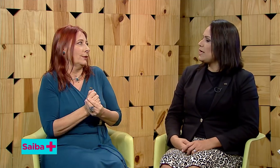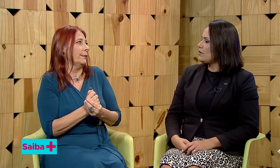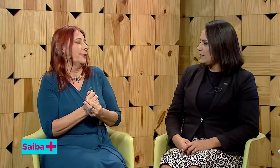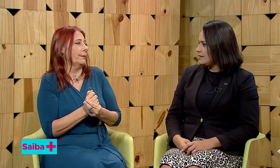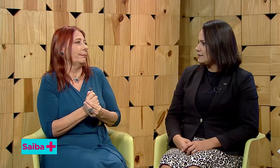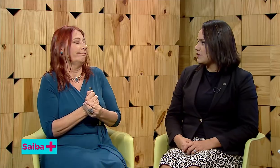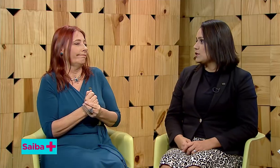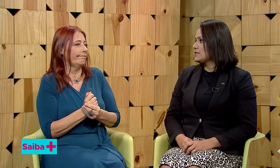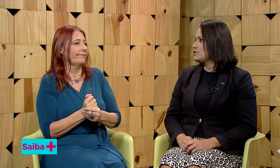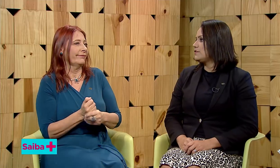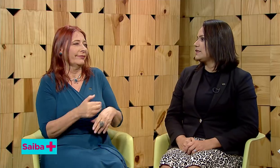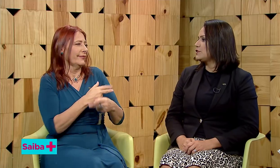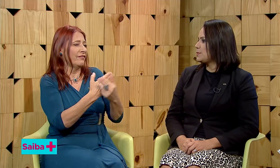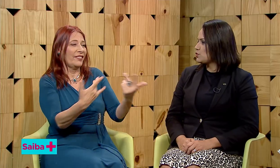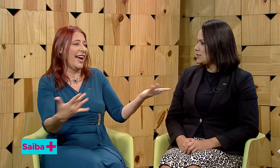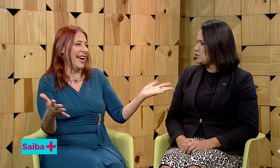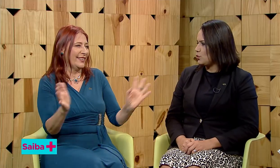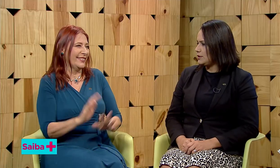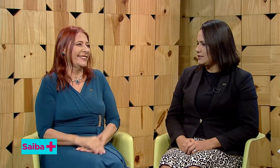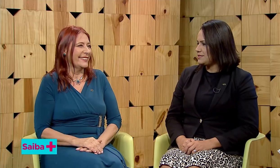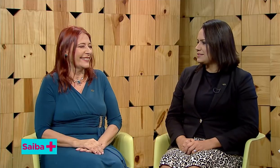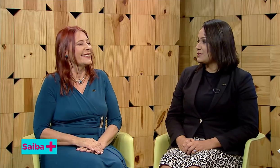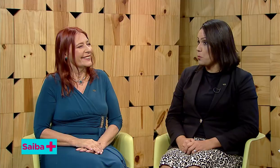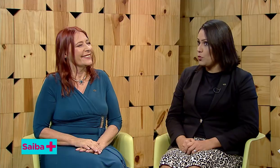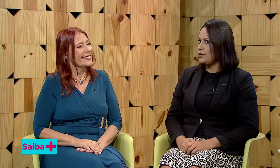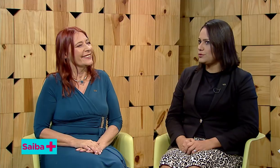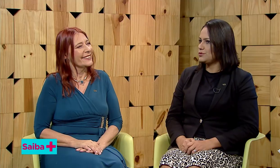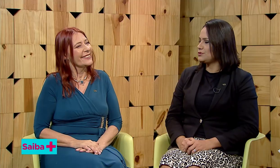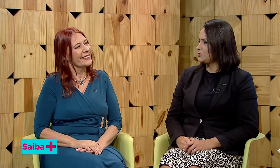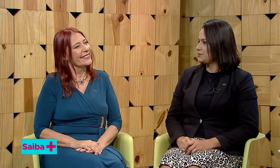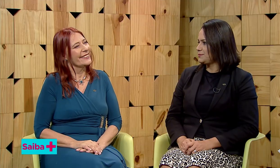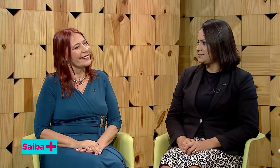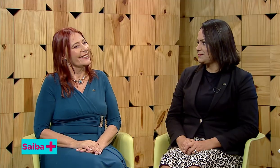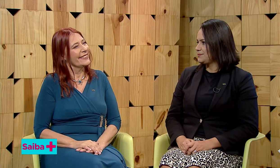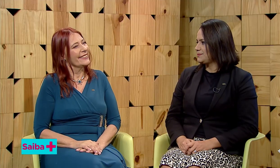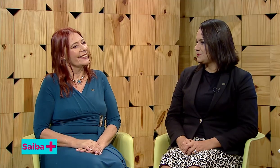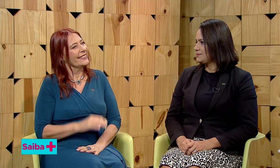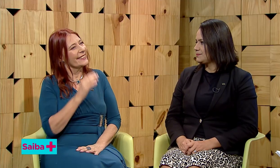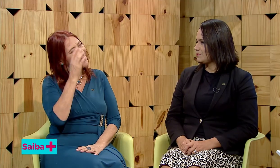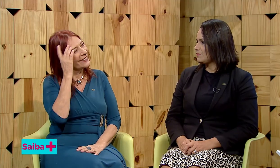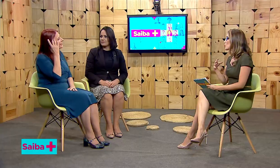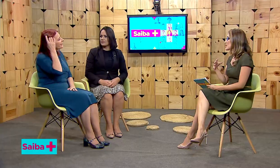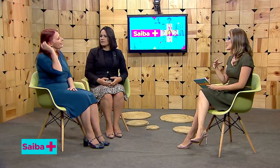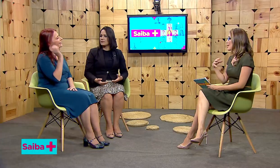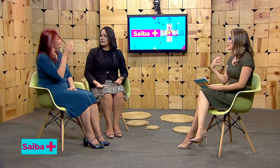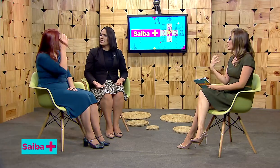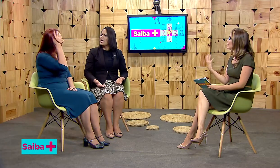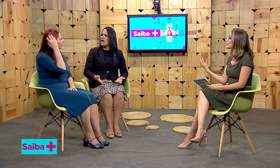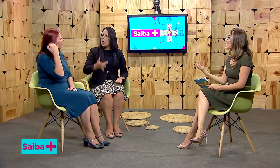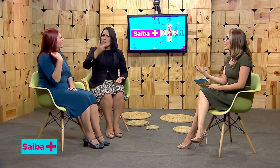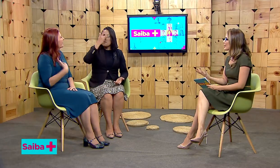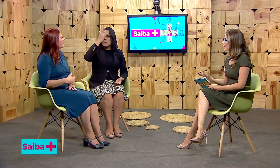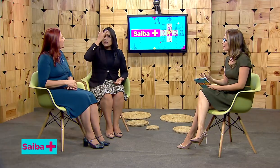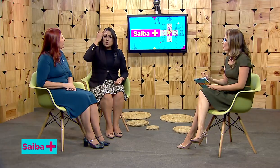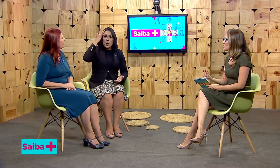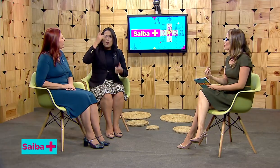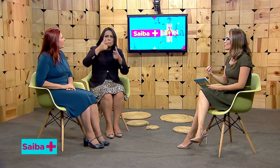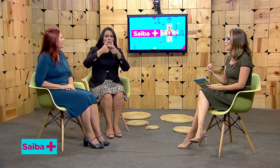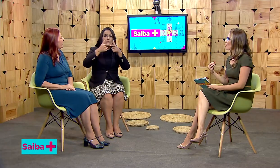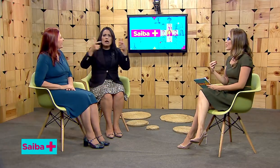melhoria da condição de vida das pessoas surdas. São muitos. E não é todo mundo que sabe lidar, né? De forma